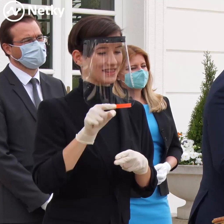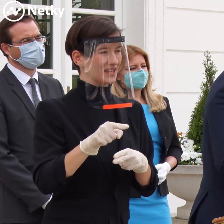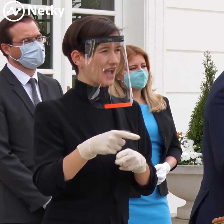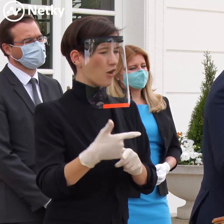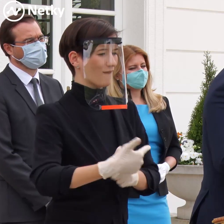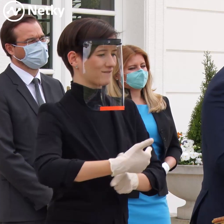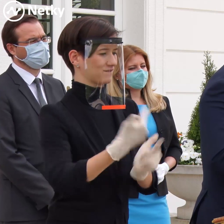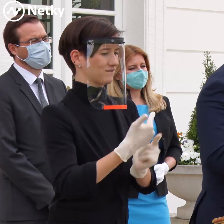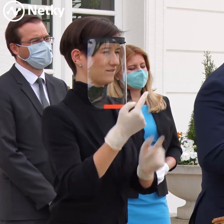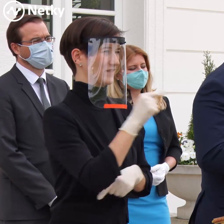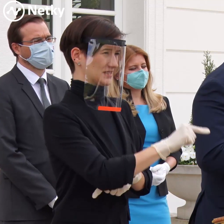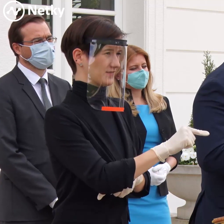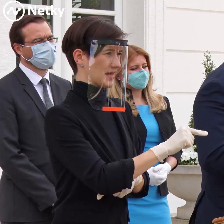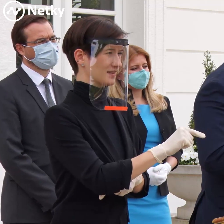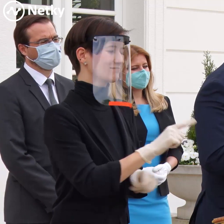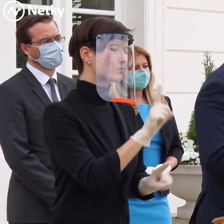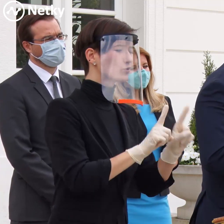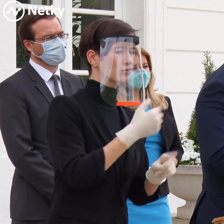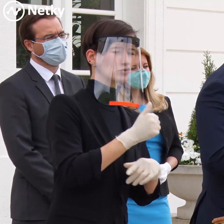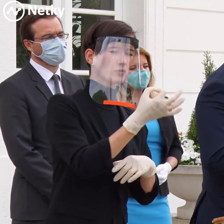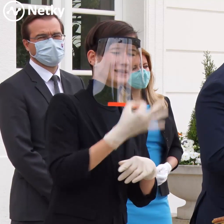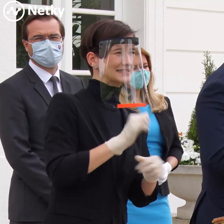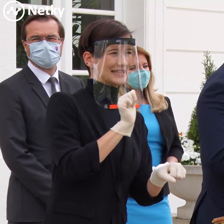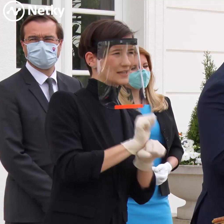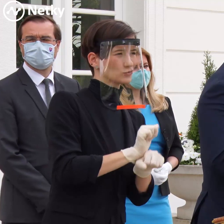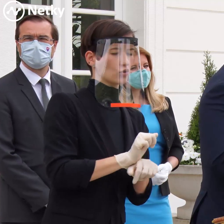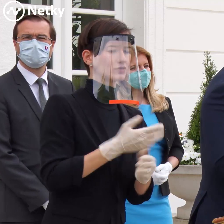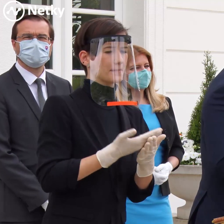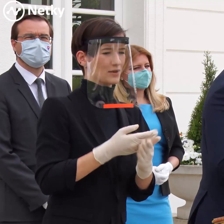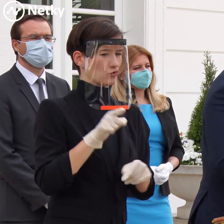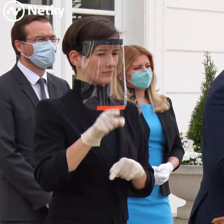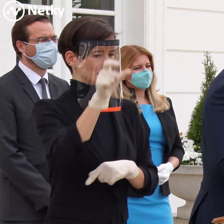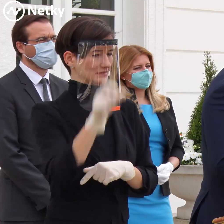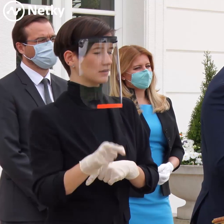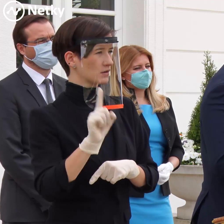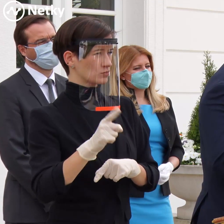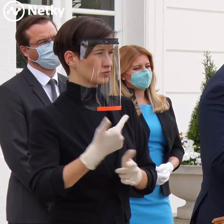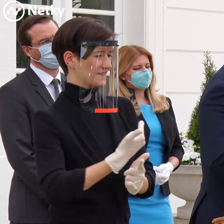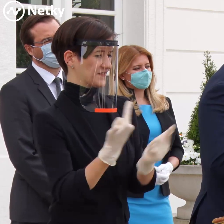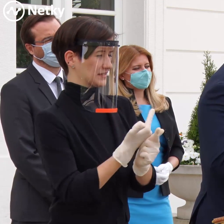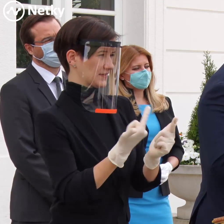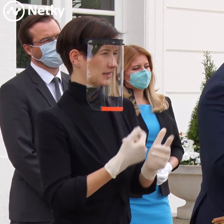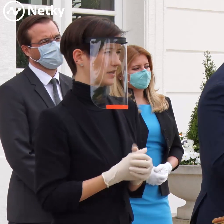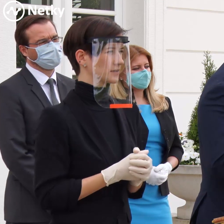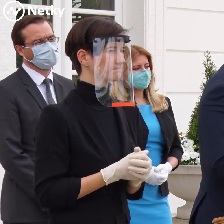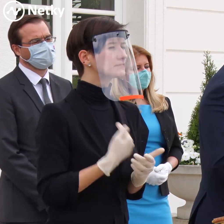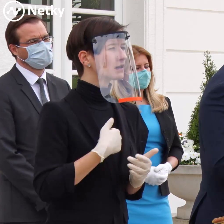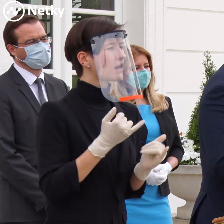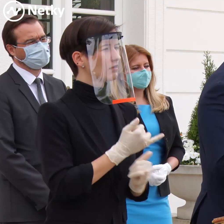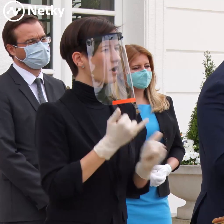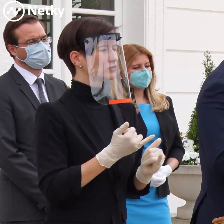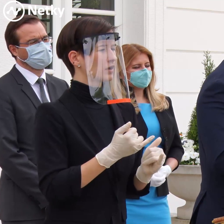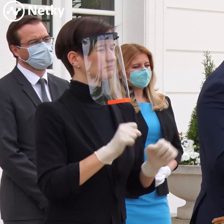aby ich doupresnil. Ale myslíme si, že... Ja to veľmi ocenujem, že oni sa snažia takto seriózne k tomu